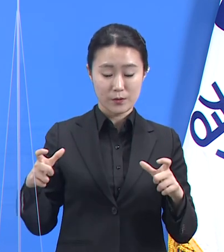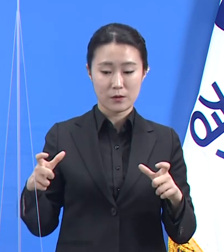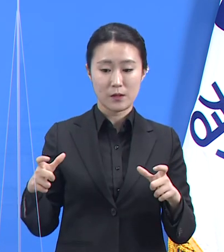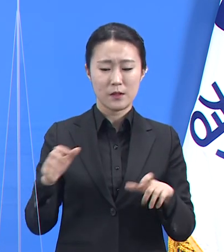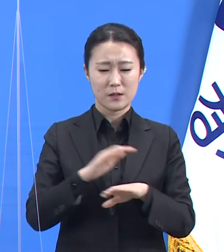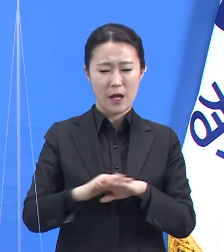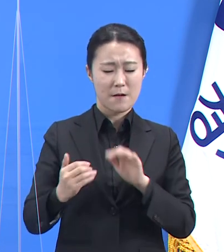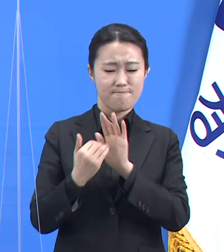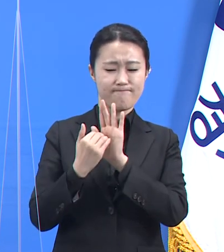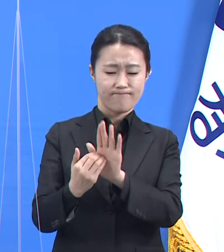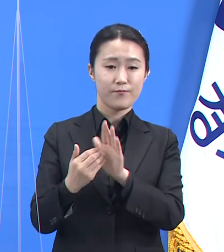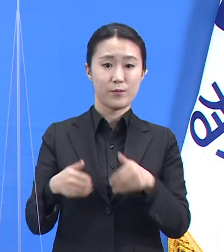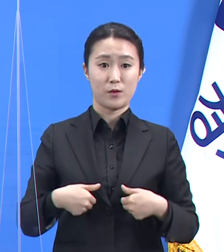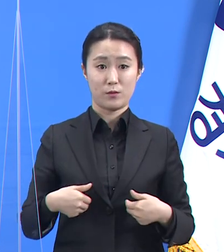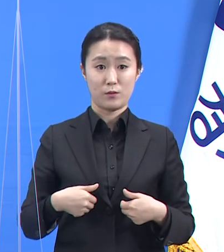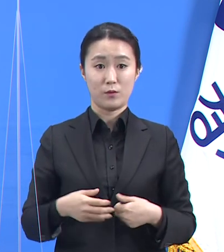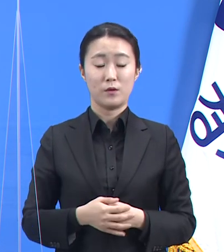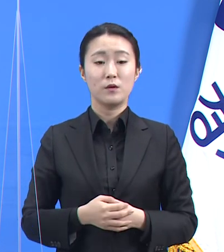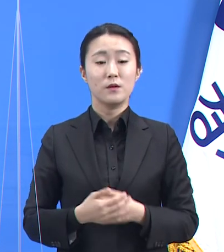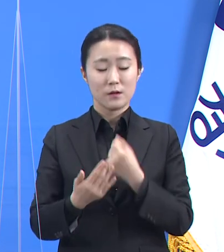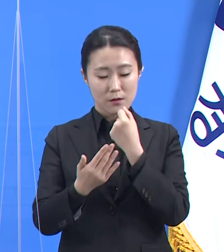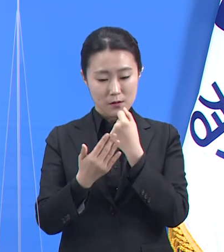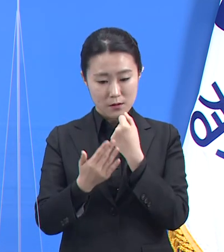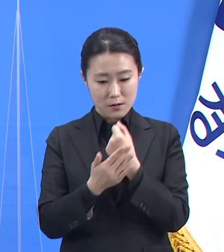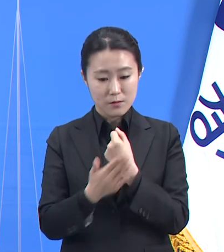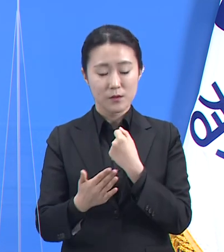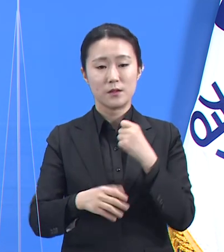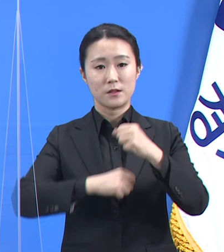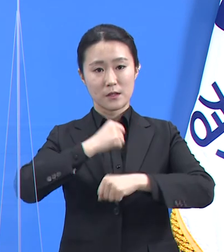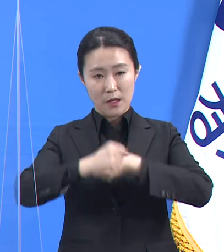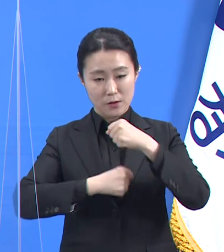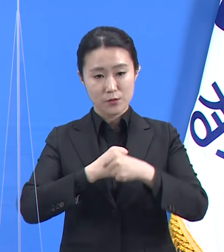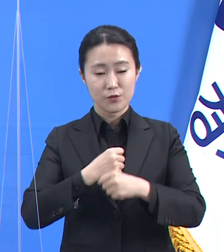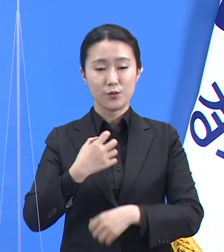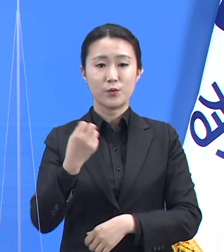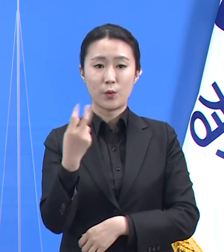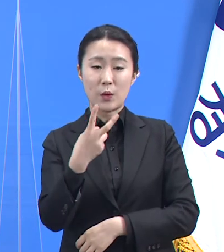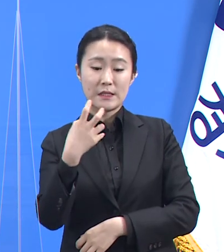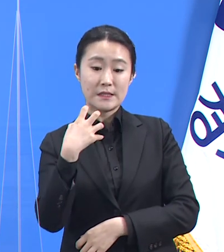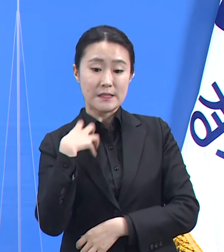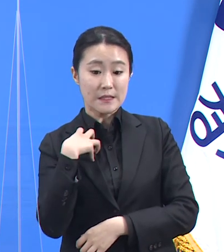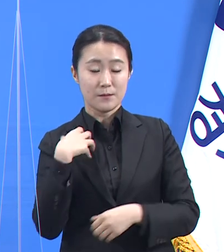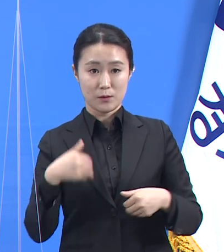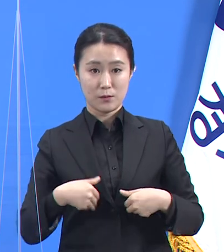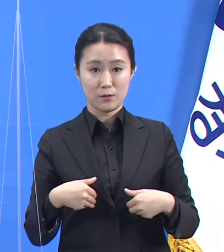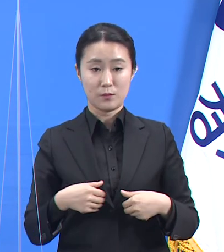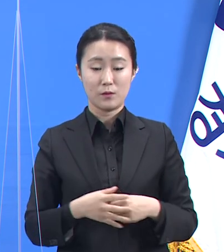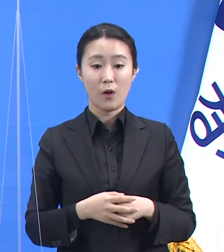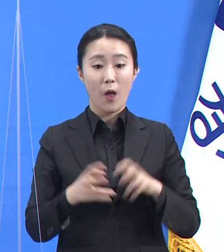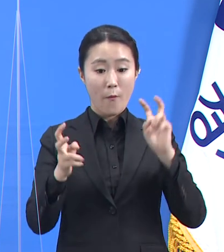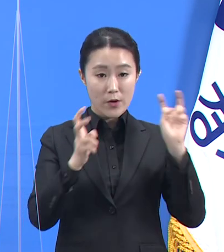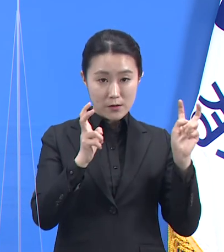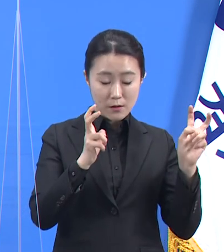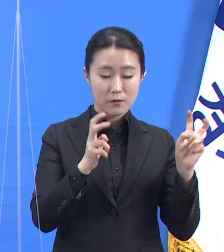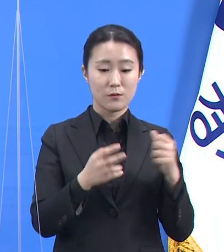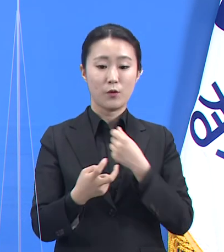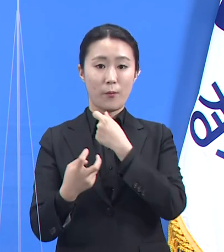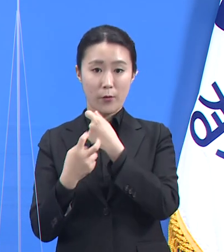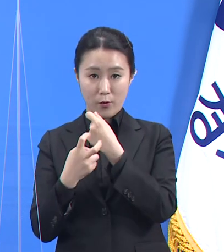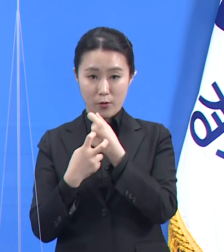그래서 자율과 책임의 기조가 중요합니다. 사업장은 사업장이, 병원은 병원이,